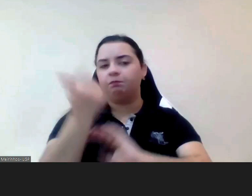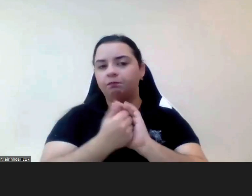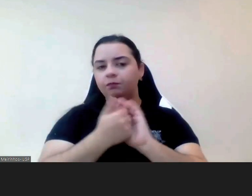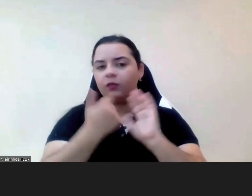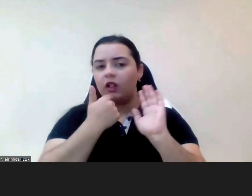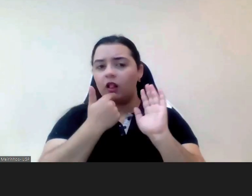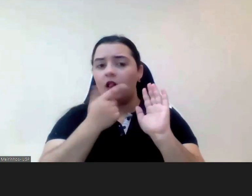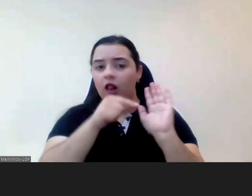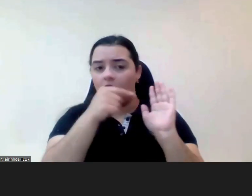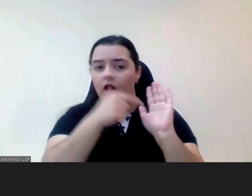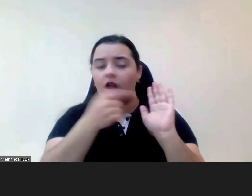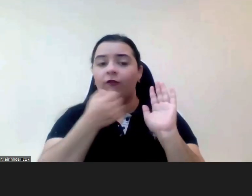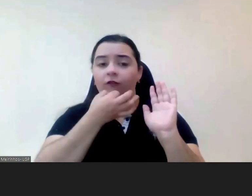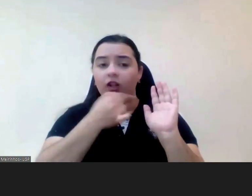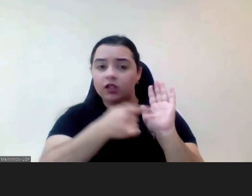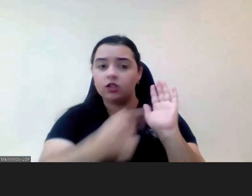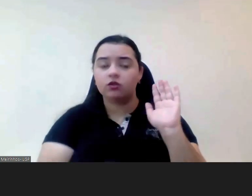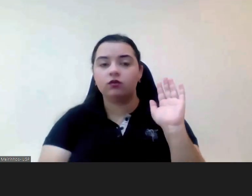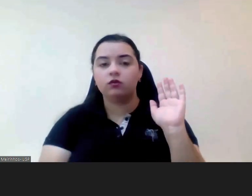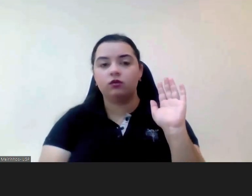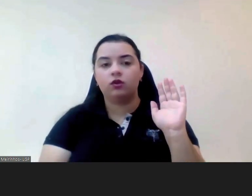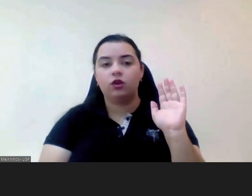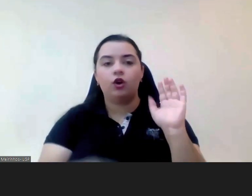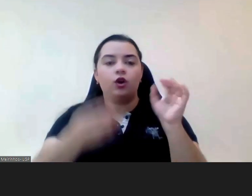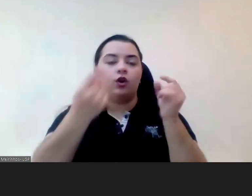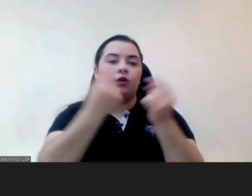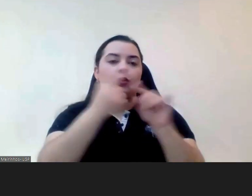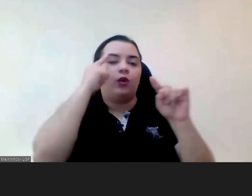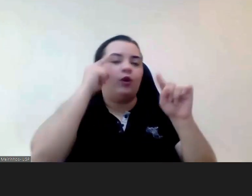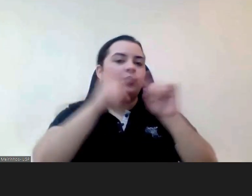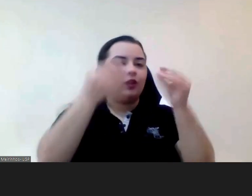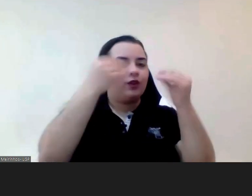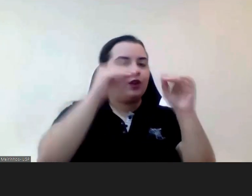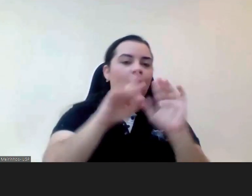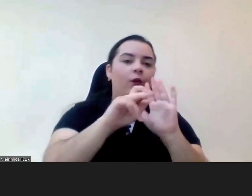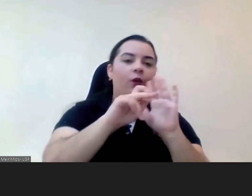é um artigo muito bonito até o tenho aqui aberto